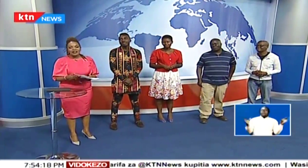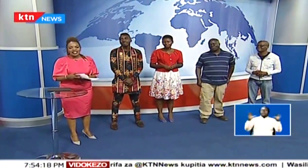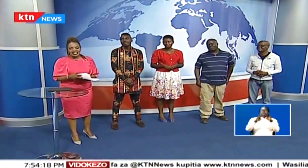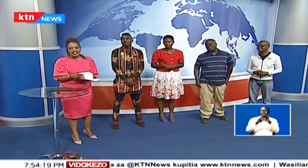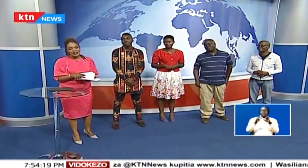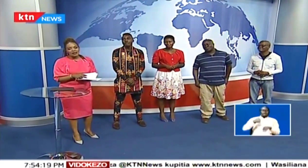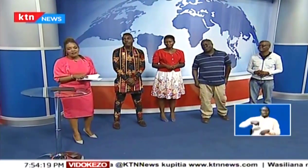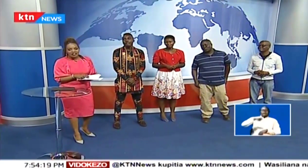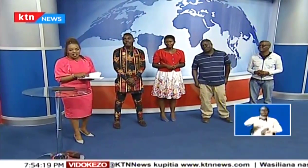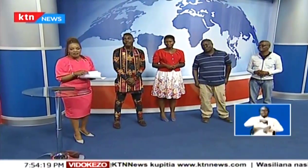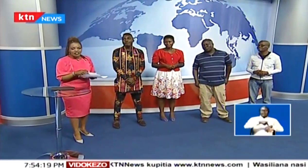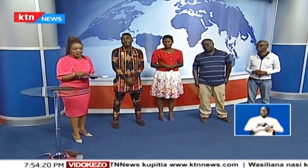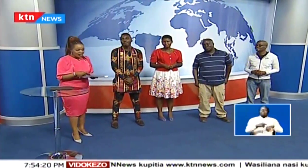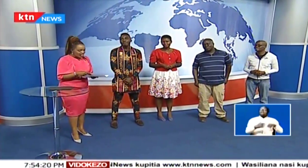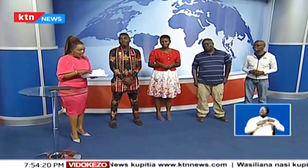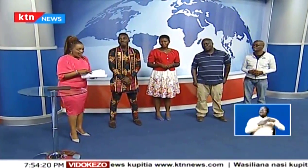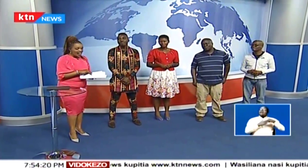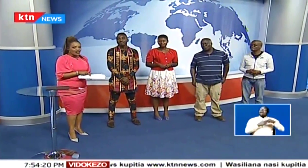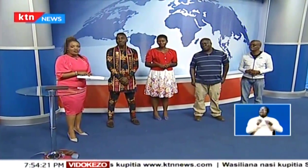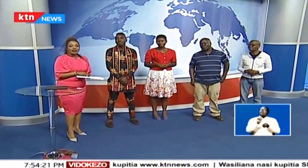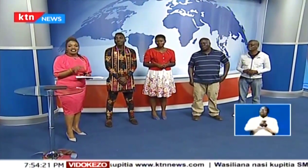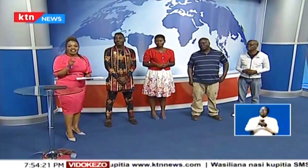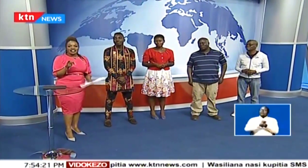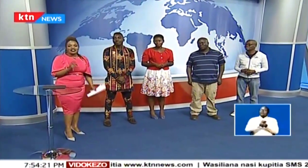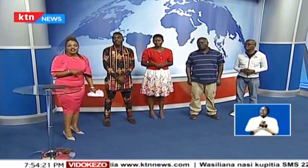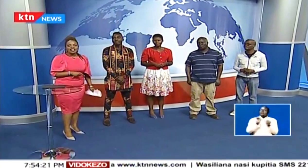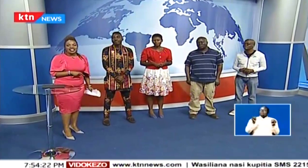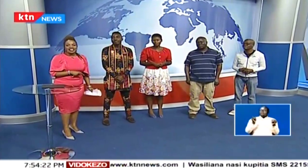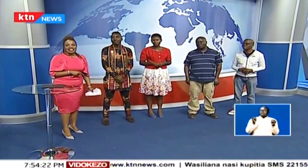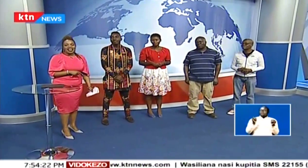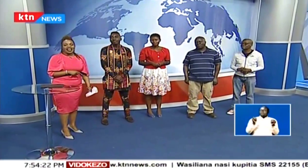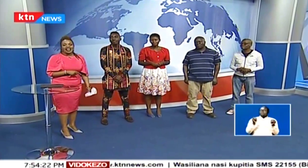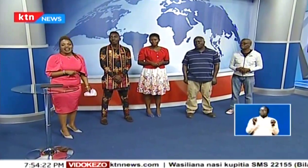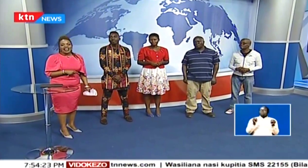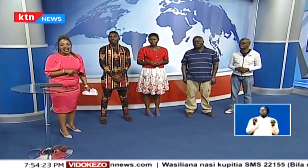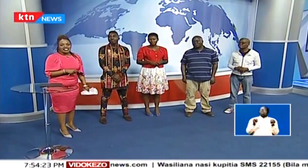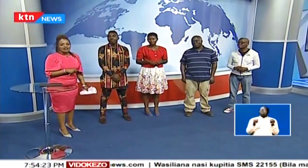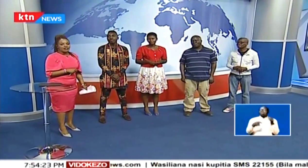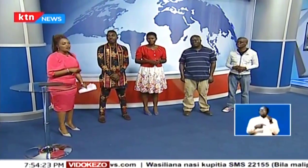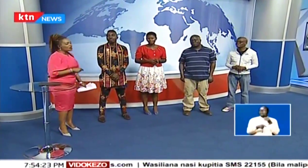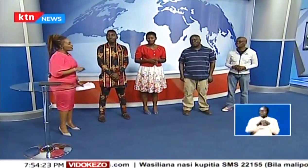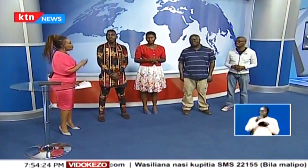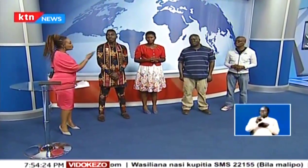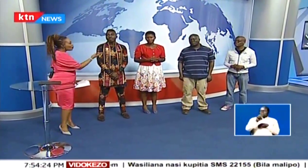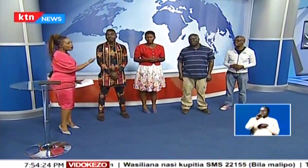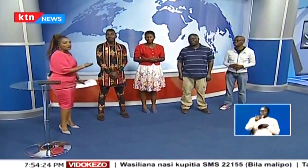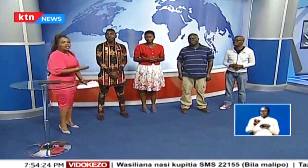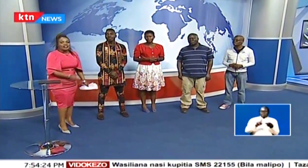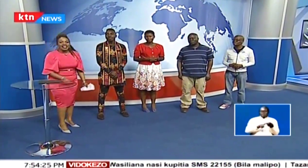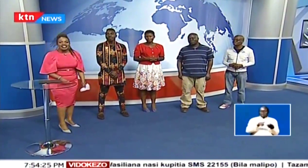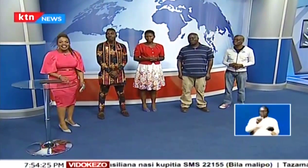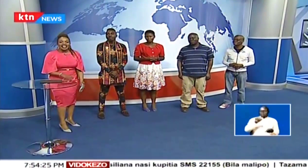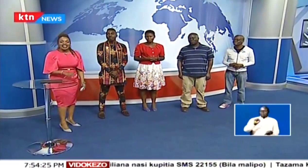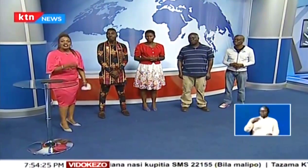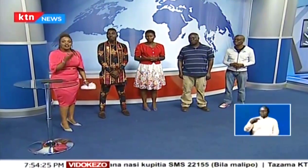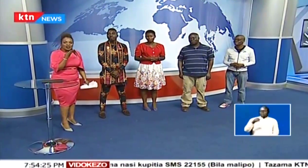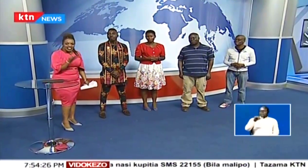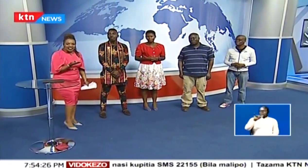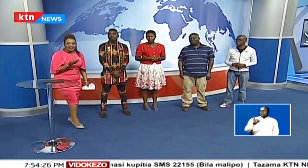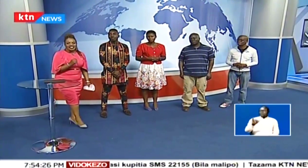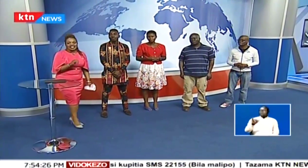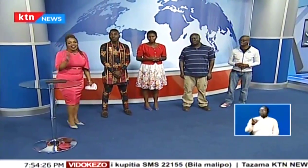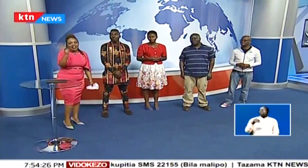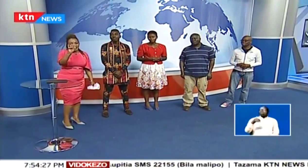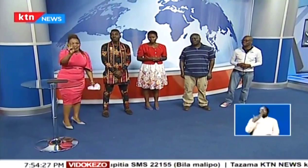kiumana nae mwendo wa saa tatu kwenye Friday briefing, ukiwa na Jesse Rogers na Ashley Mazuri. Kutoka kwetu hatuna laziada.